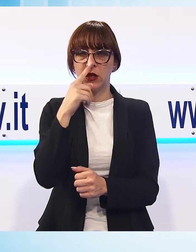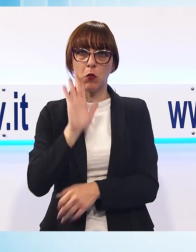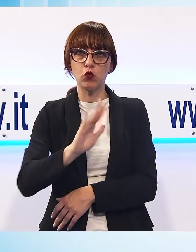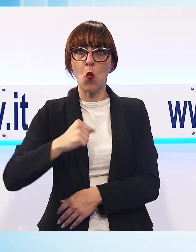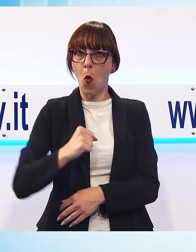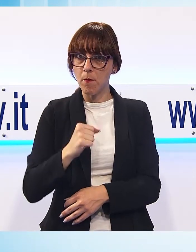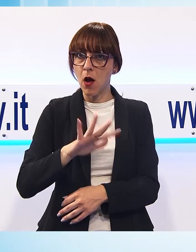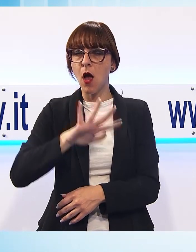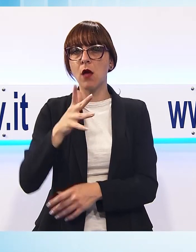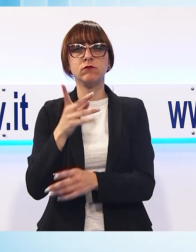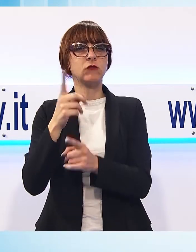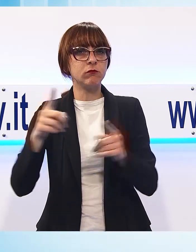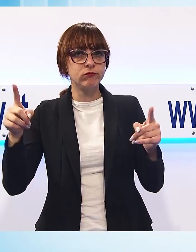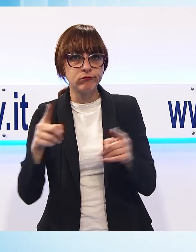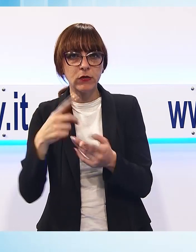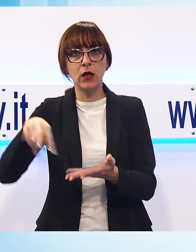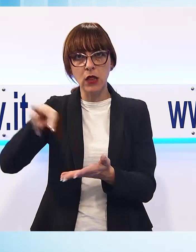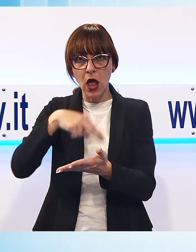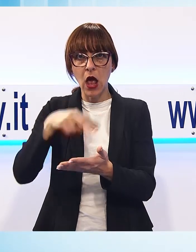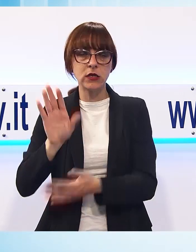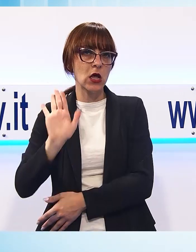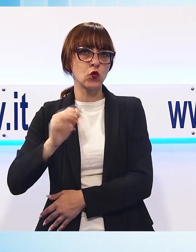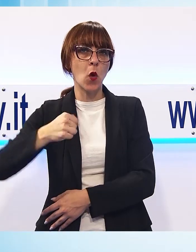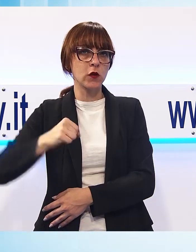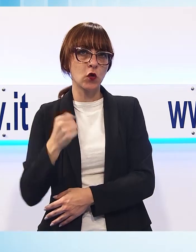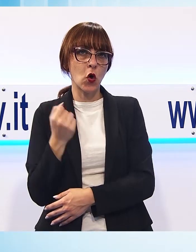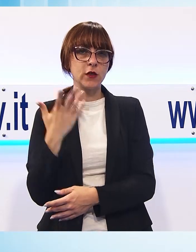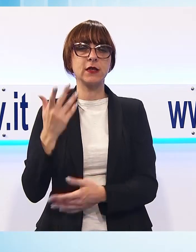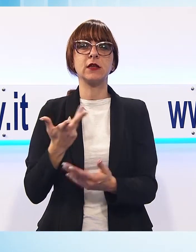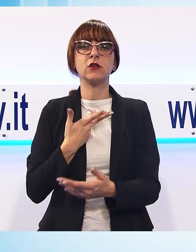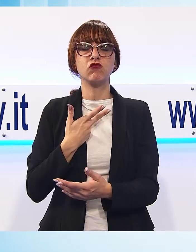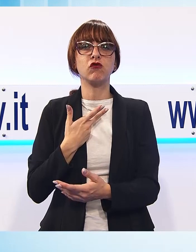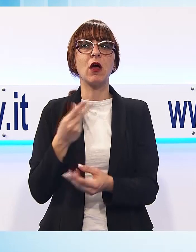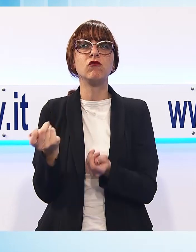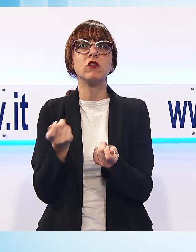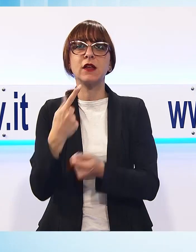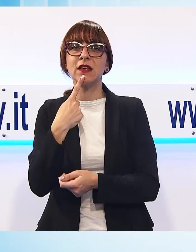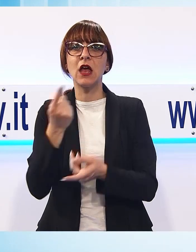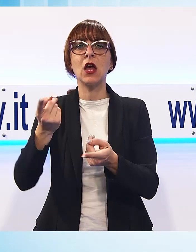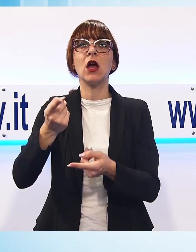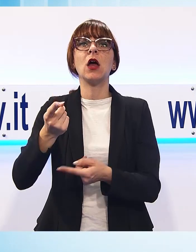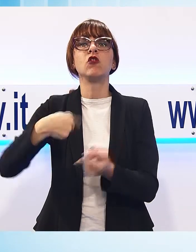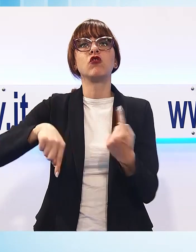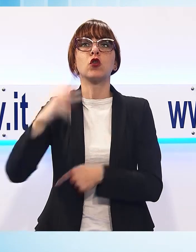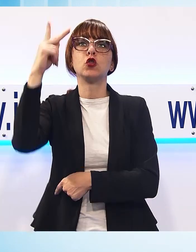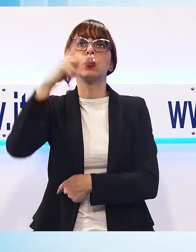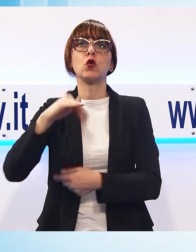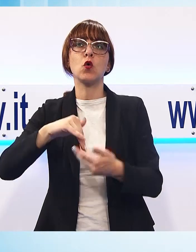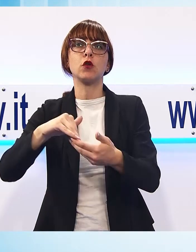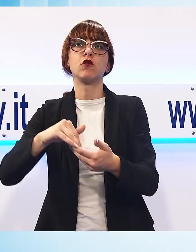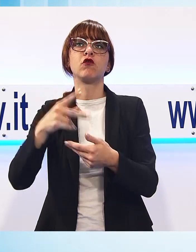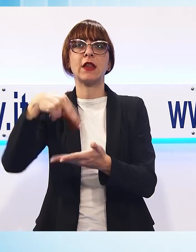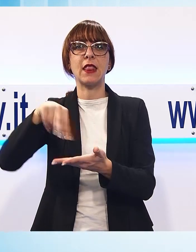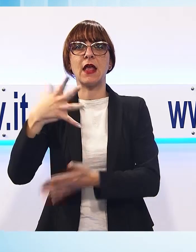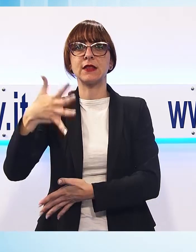barga ed anche a Scottish Dance Trip, danza scozzese con animazione a cura del Circolo di Lucca della Società di Danza. E adesso,